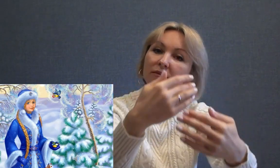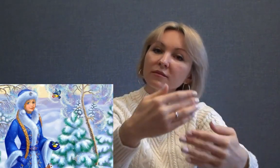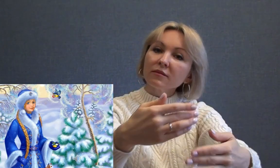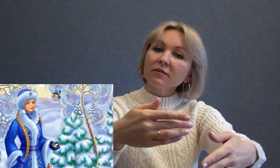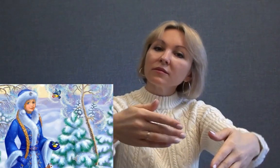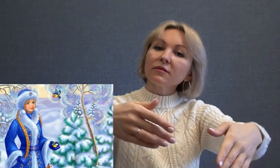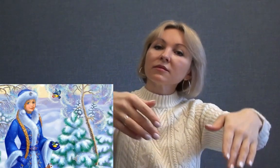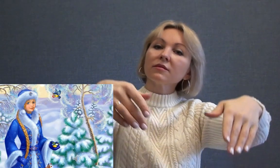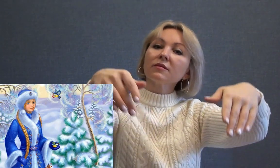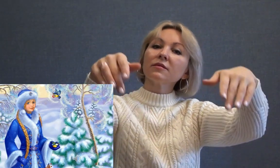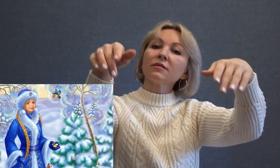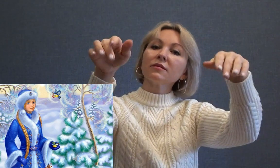Субтитры